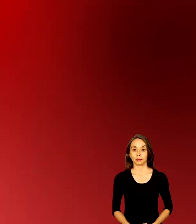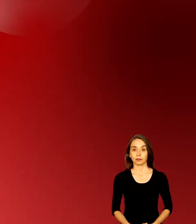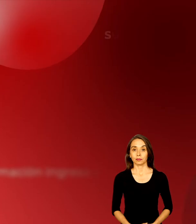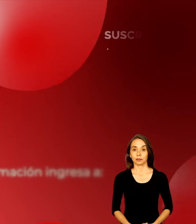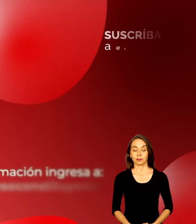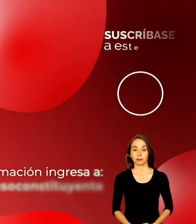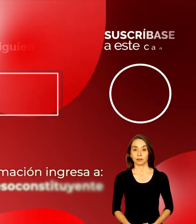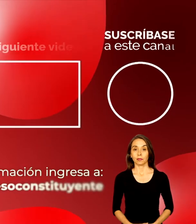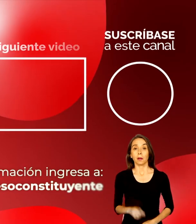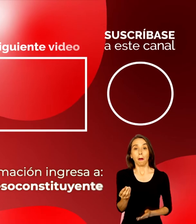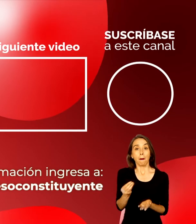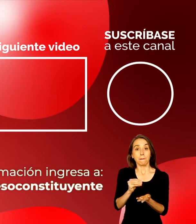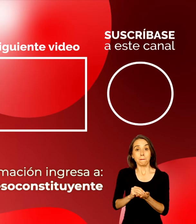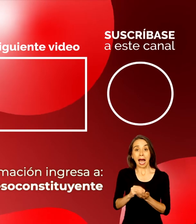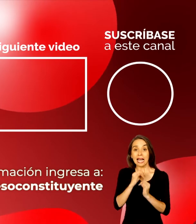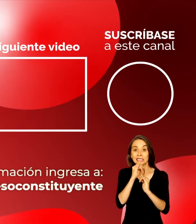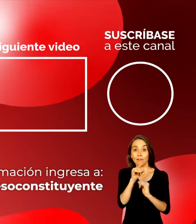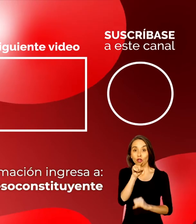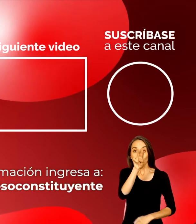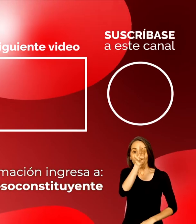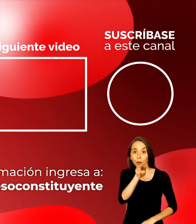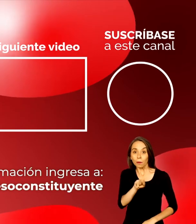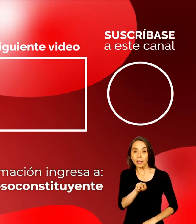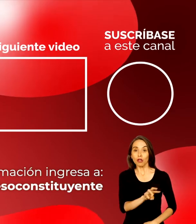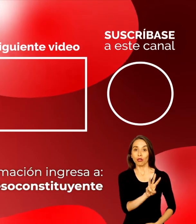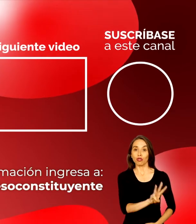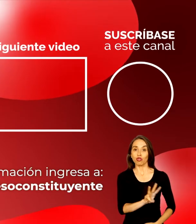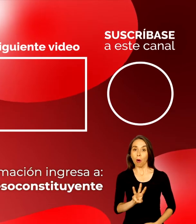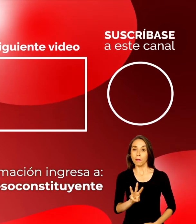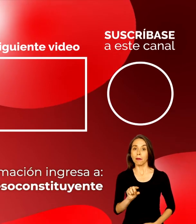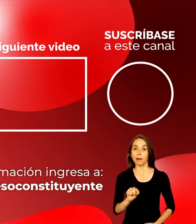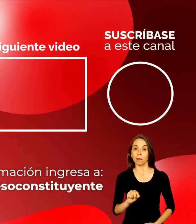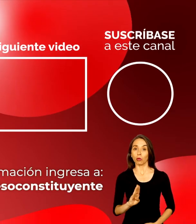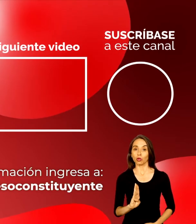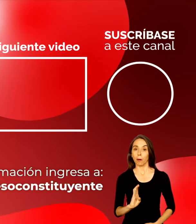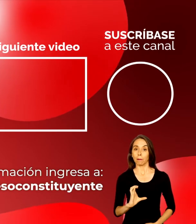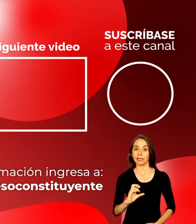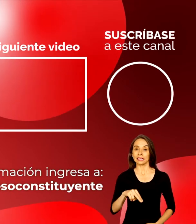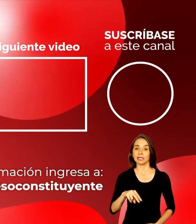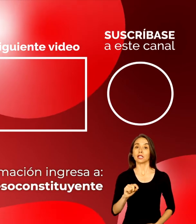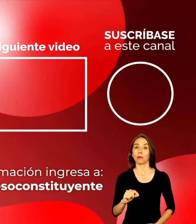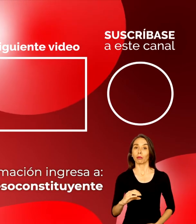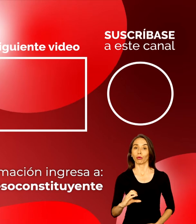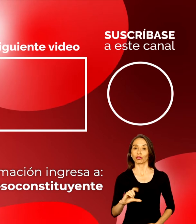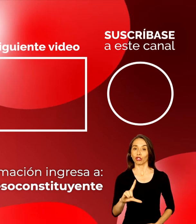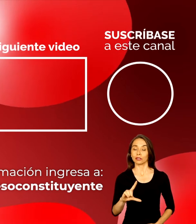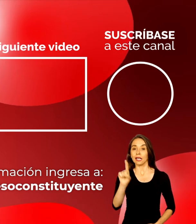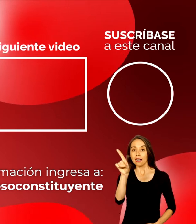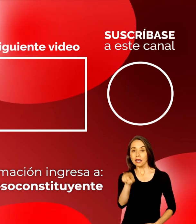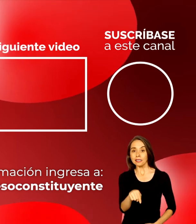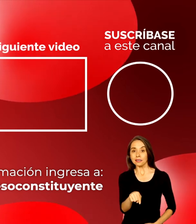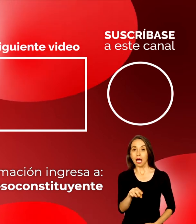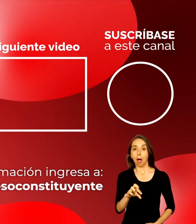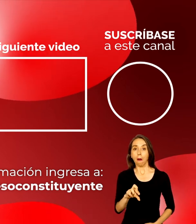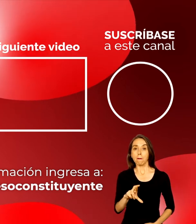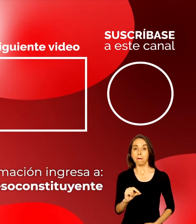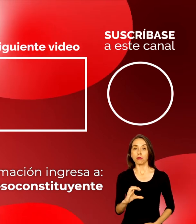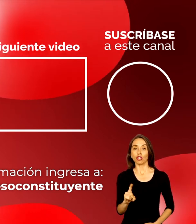Para más información ingresa a www.bcn.cl slash proceso constituyente.